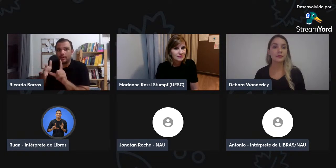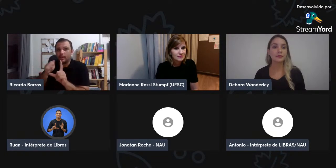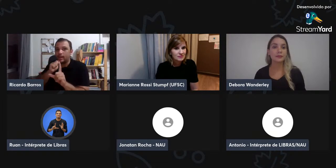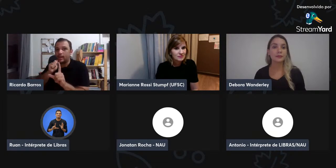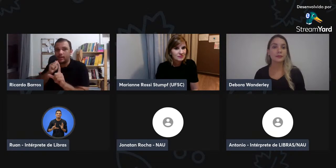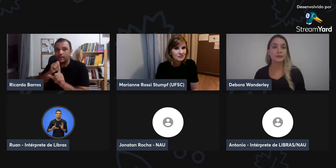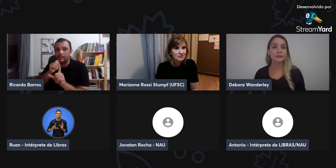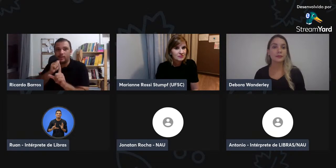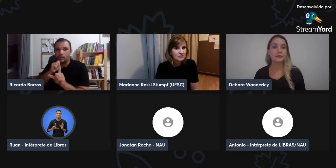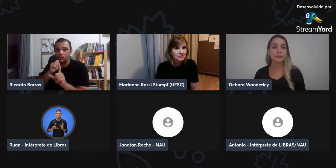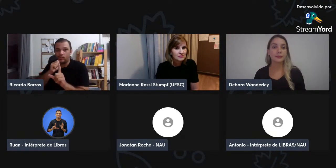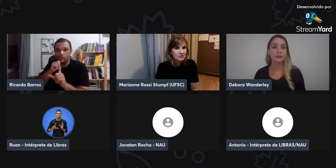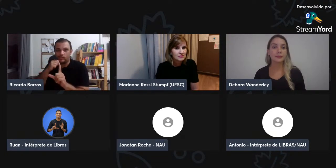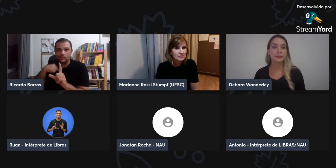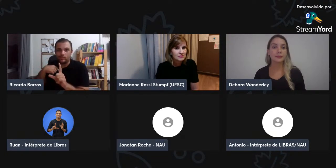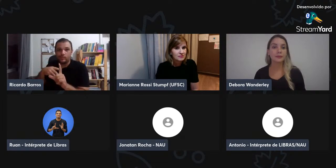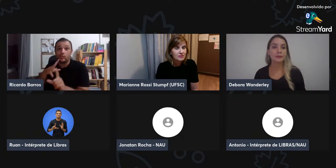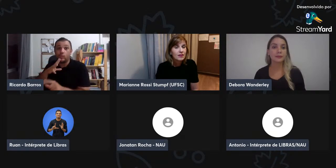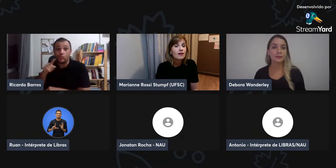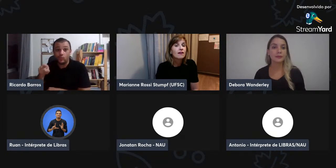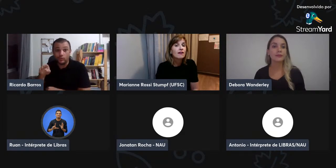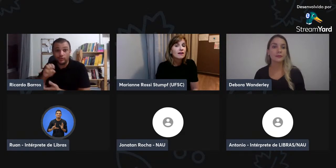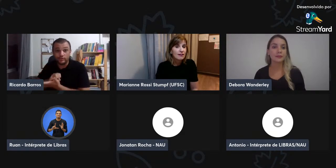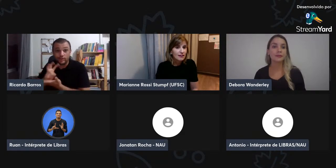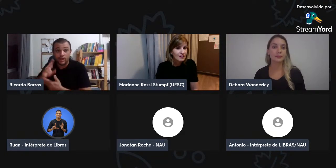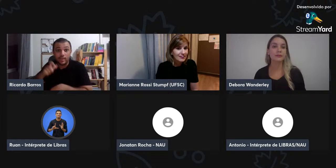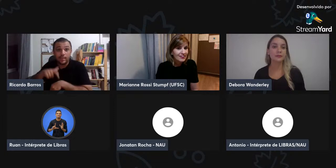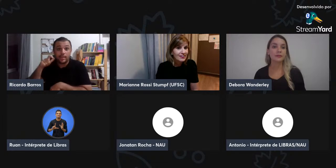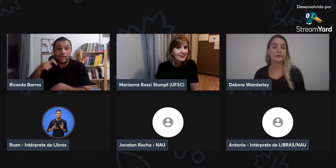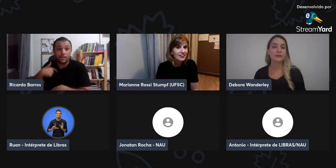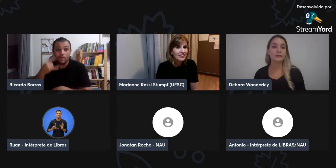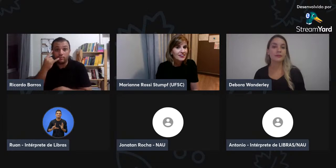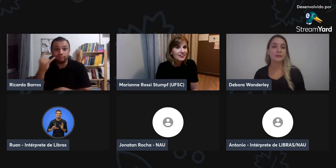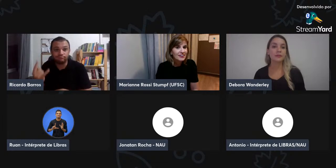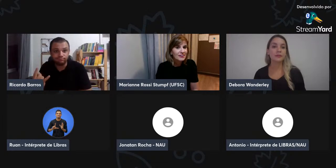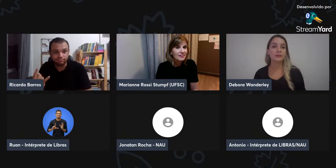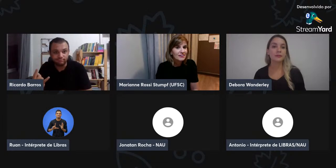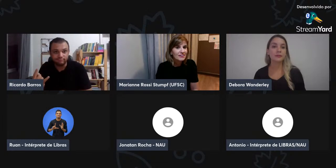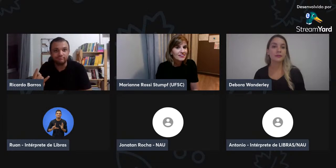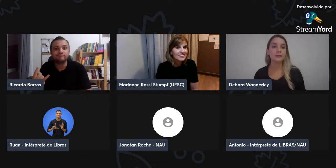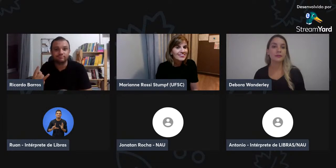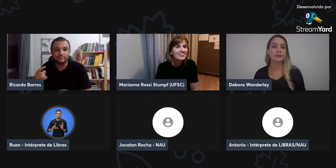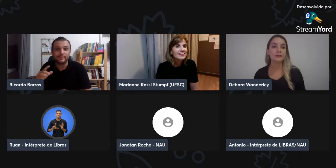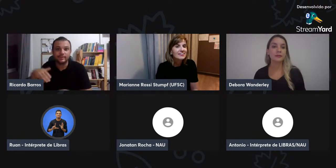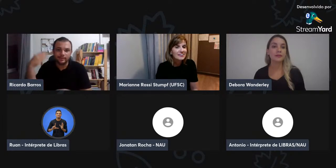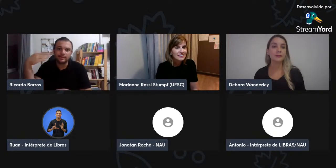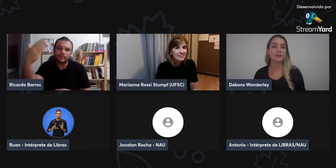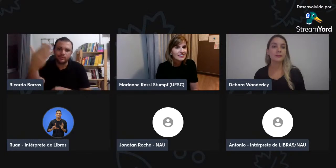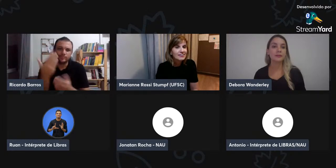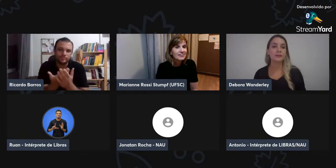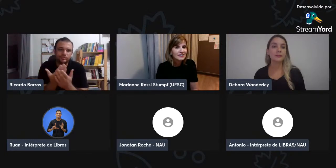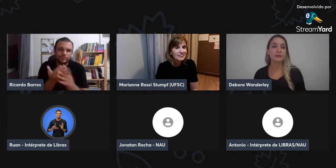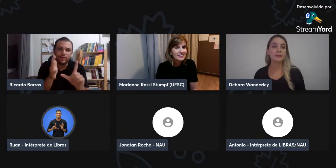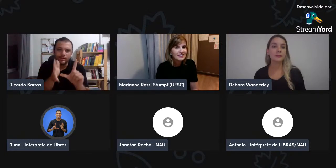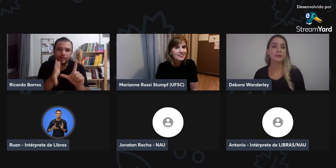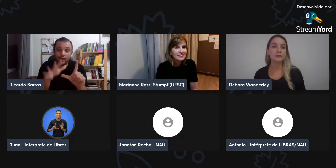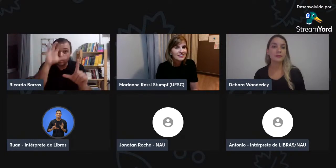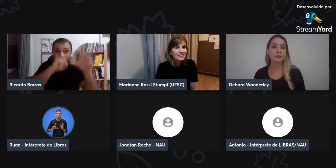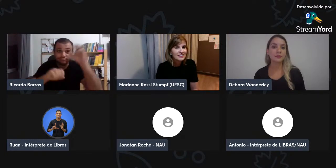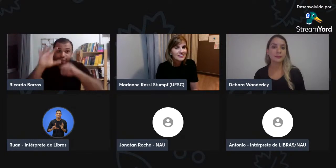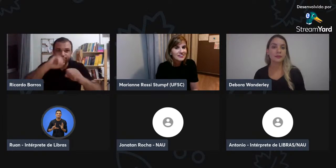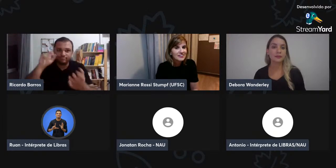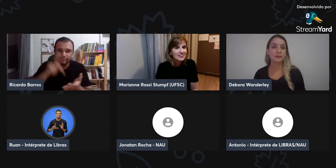Eu comecei a estudar SignWrite, ainda não estava no curso de Letras Negras, e eu fiquei muito